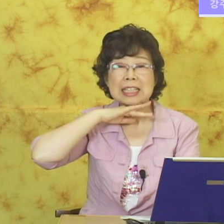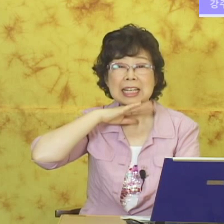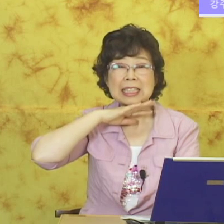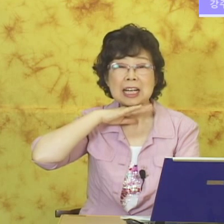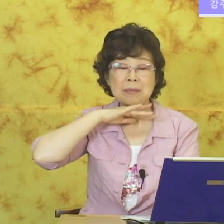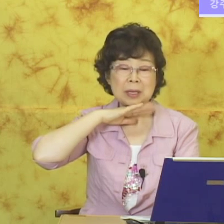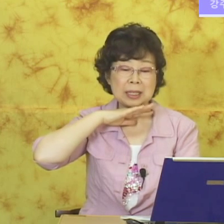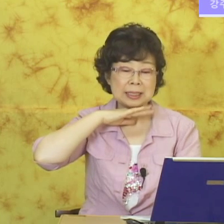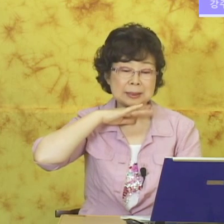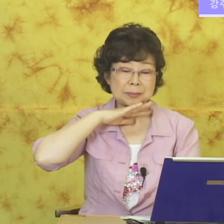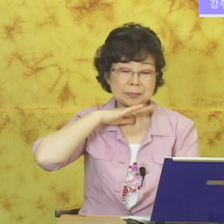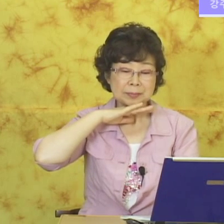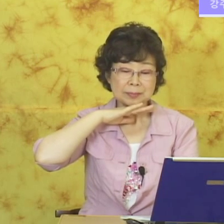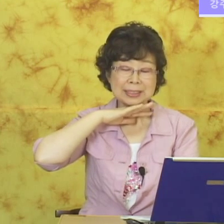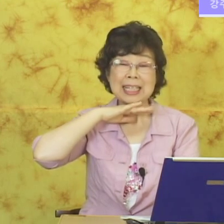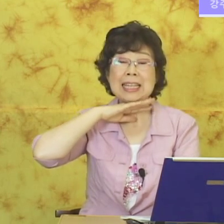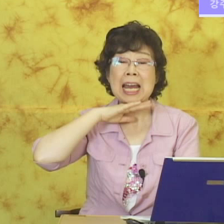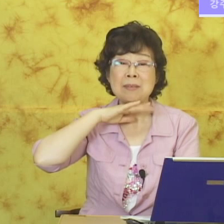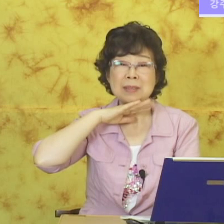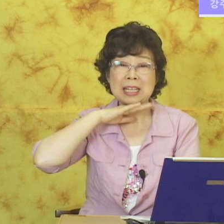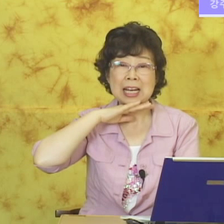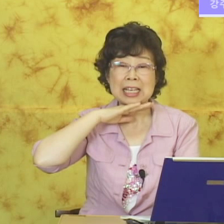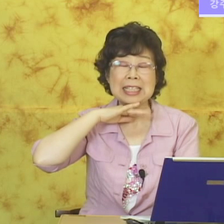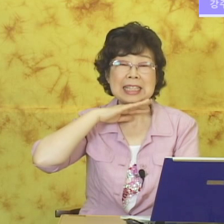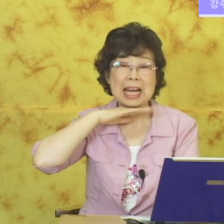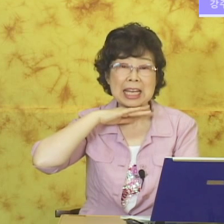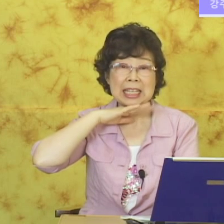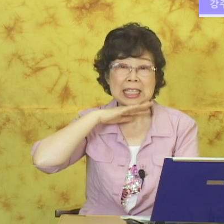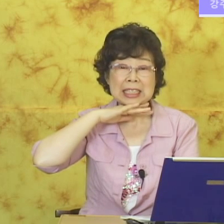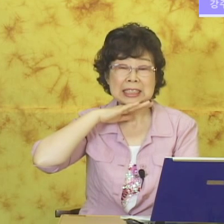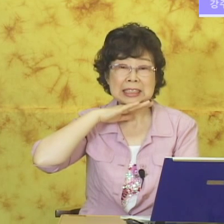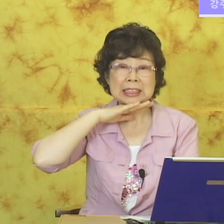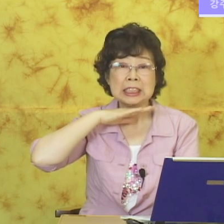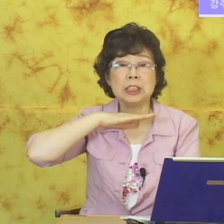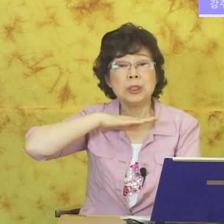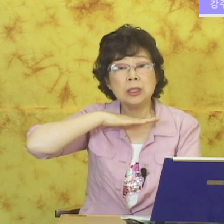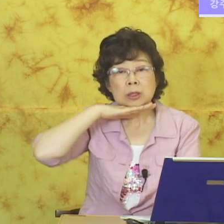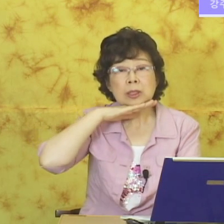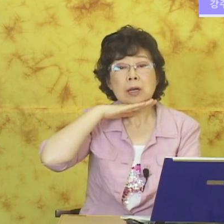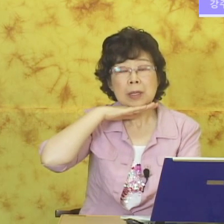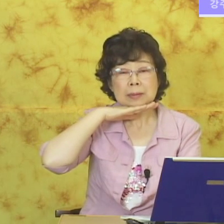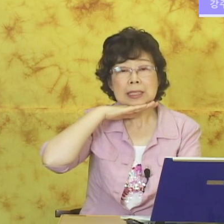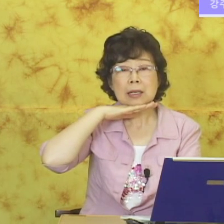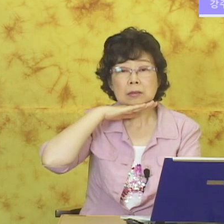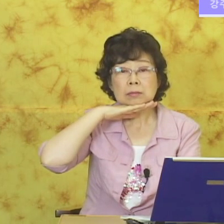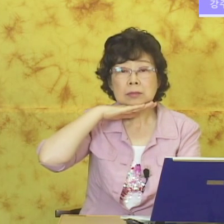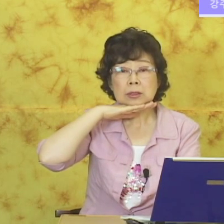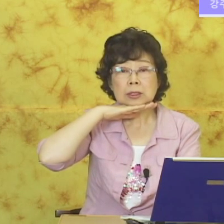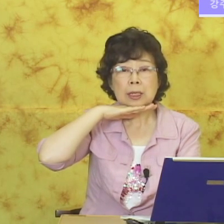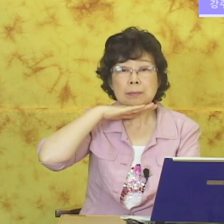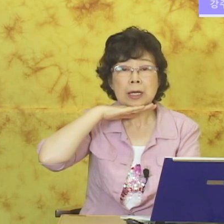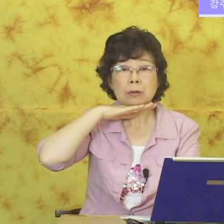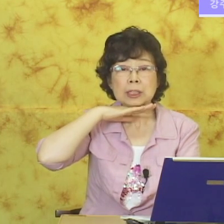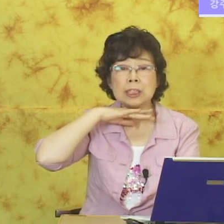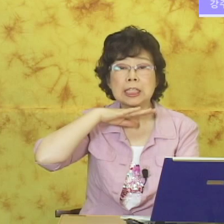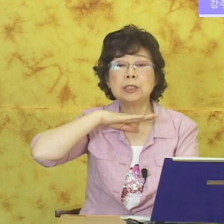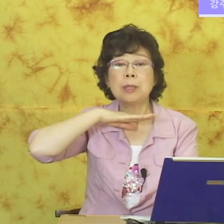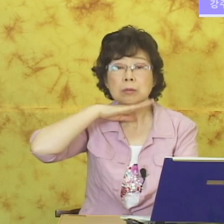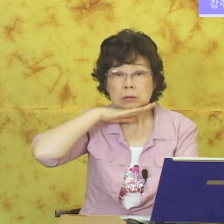까딱까딱 하면 나이입니다. 나이 이걸 이렇게 한번 해보세요. 자 피아노 치듯이 하지 말고